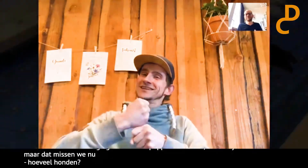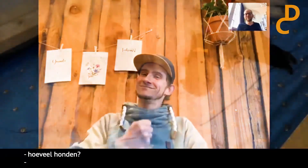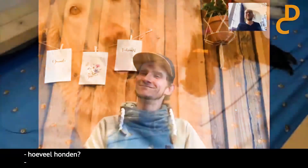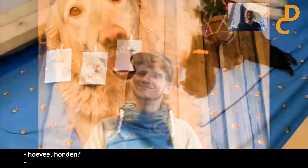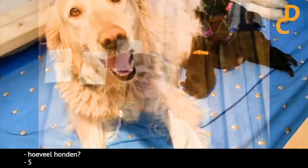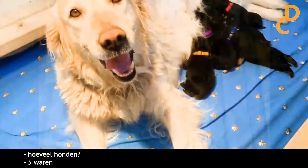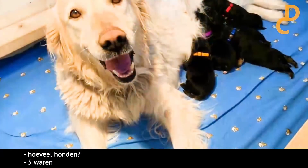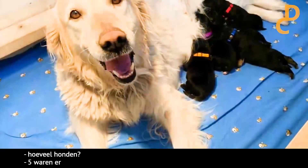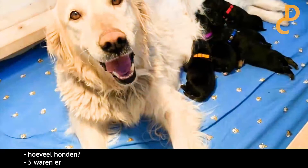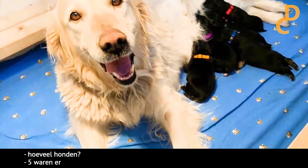we nu voor zorgen. Dat is extra werk.